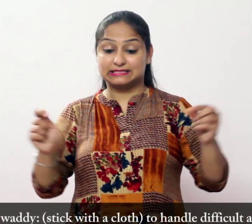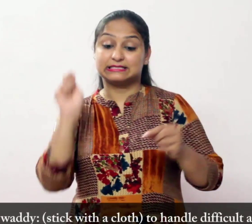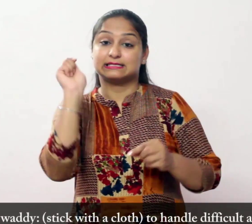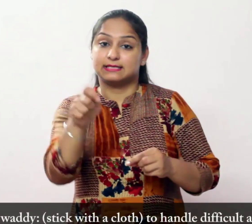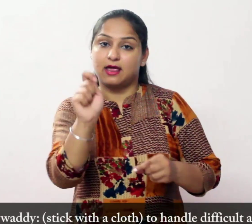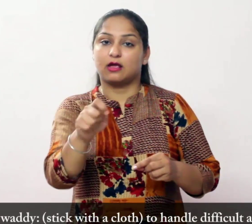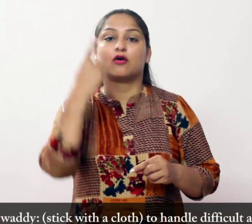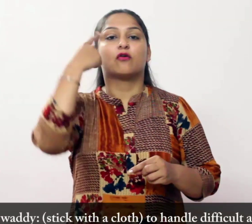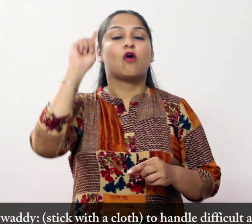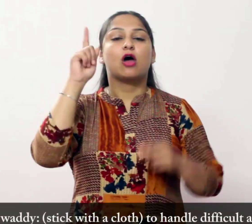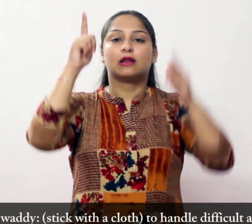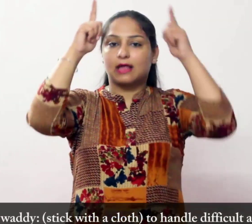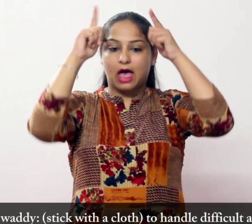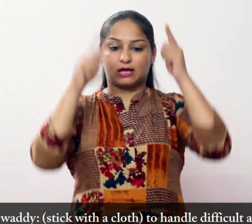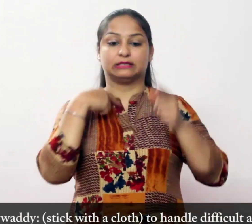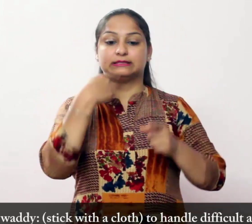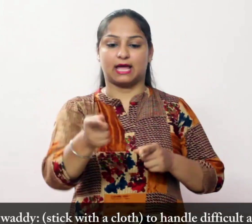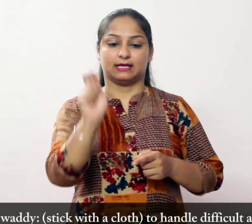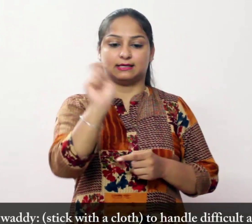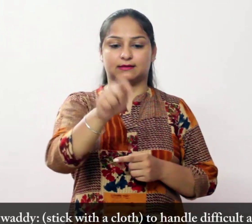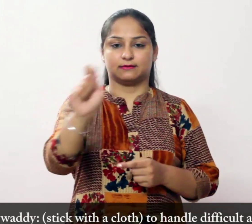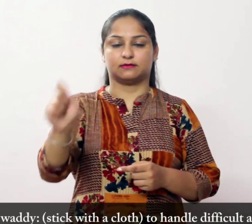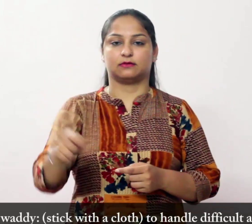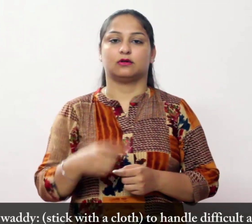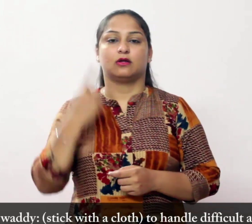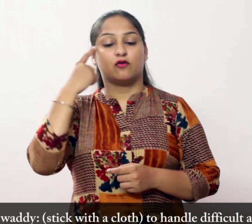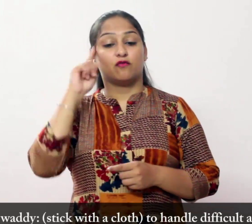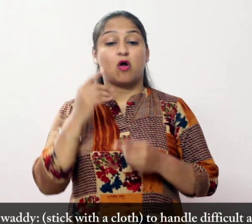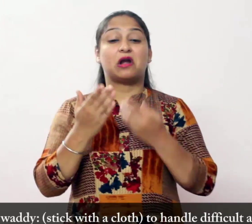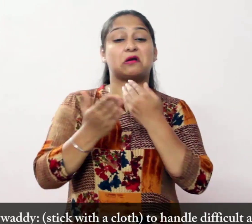वैडी का उप्योग करें यह एक कपड़े के साथ छड़ी होती है